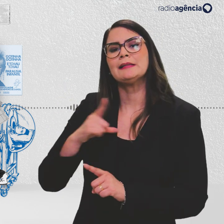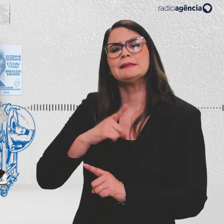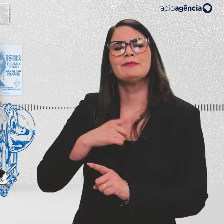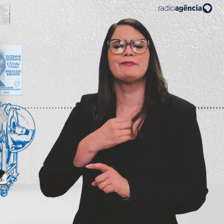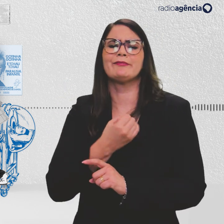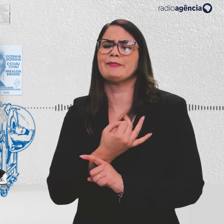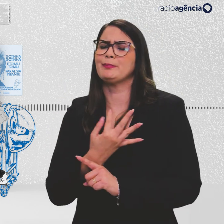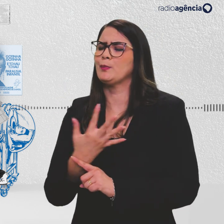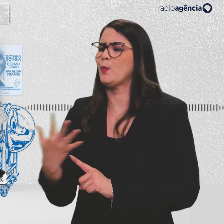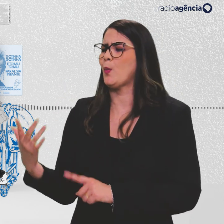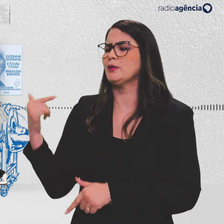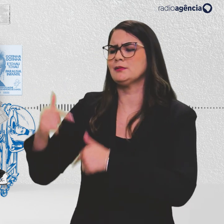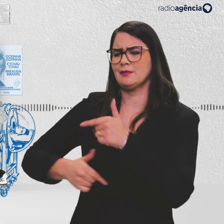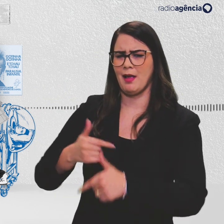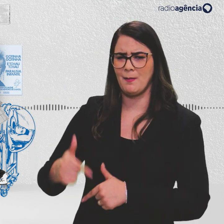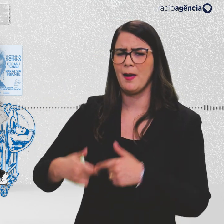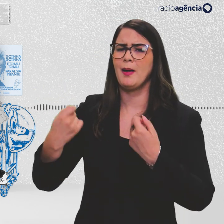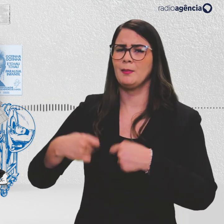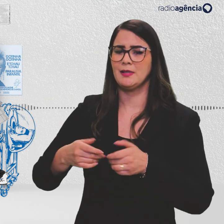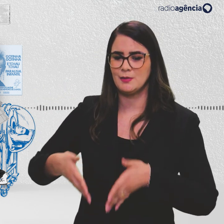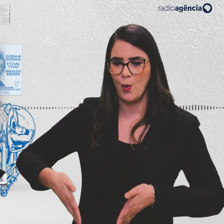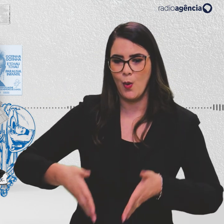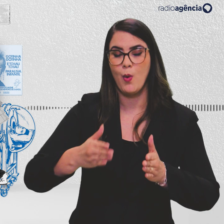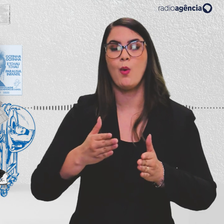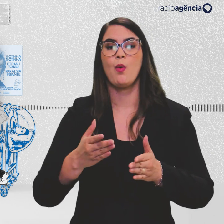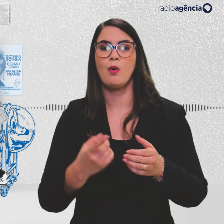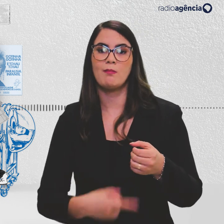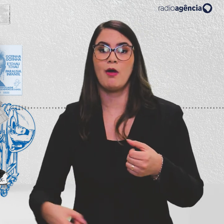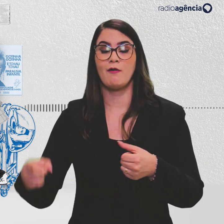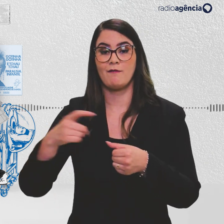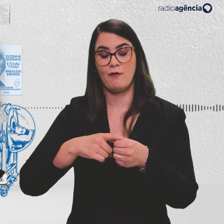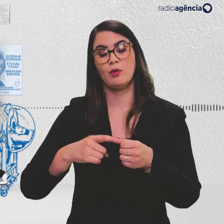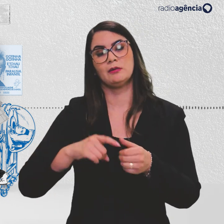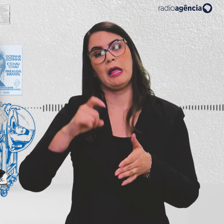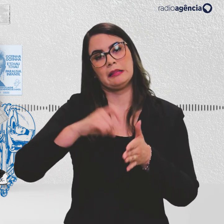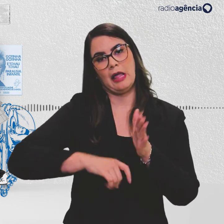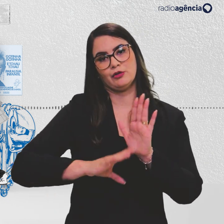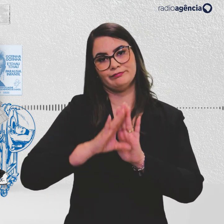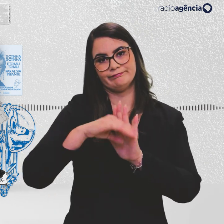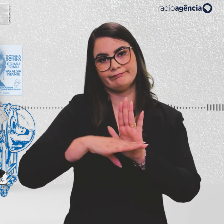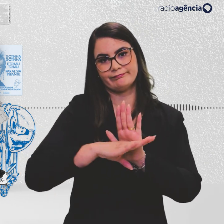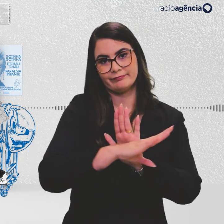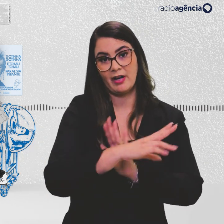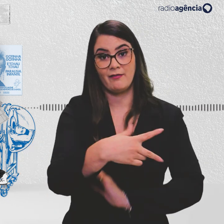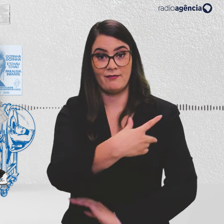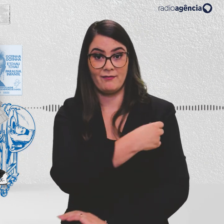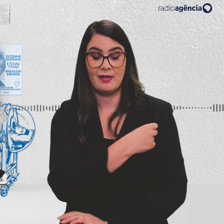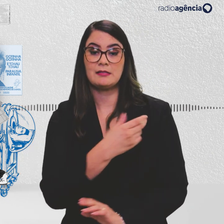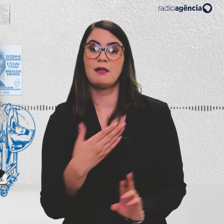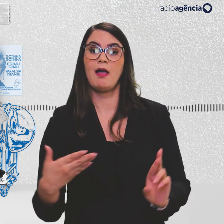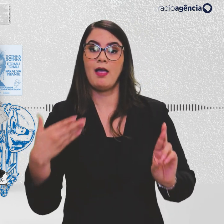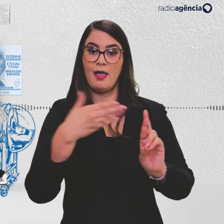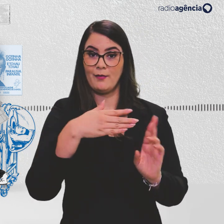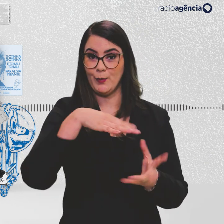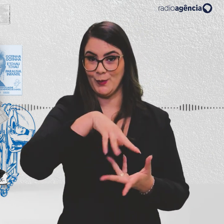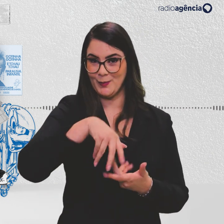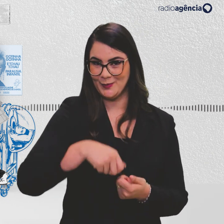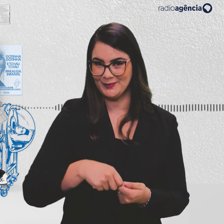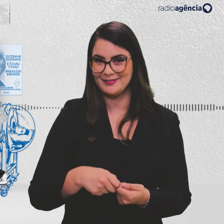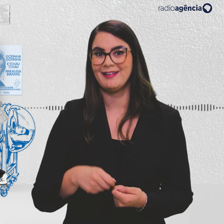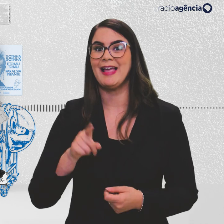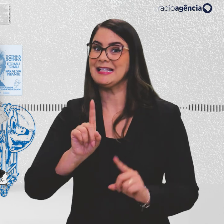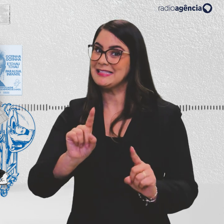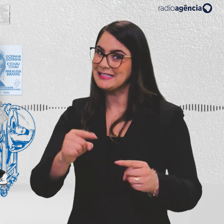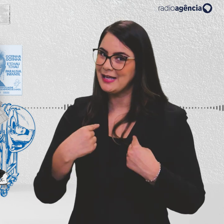muito trabalho para fazer rumo à recuperação das taxas vacinais que nos fizeram referência mundial. E é com